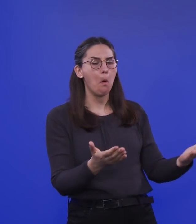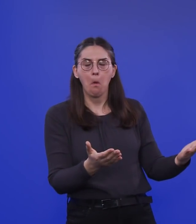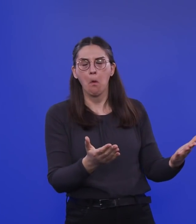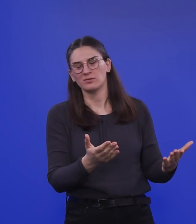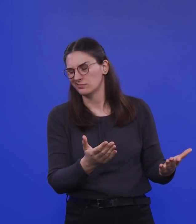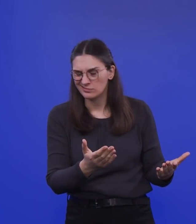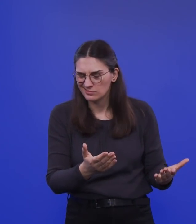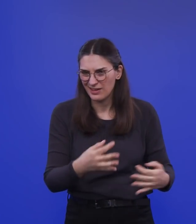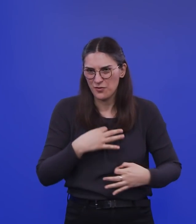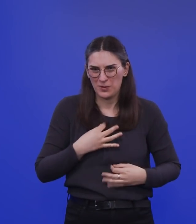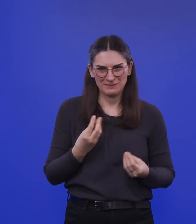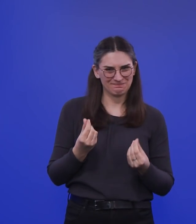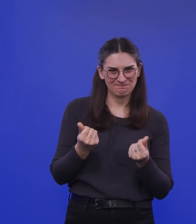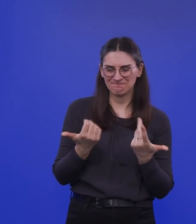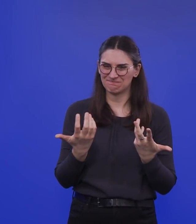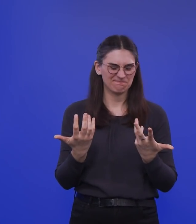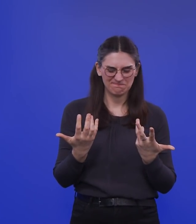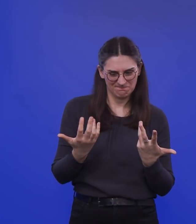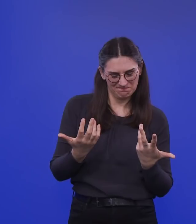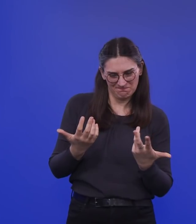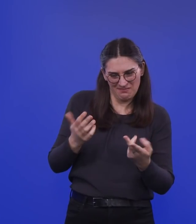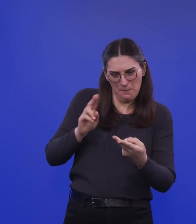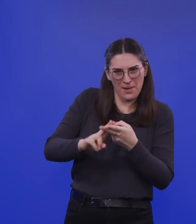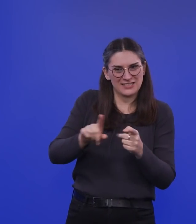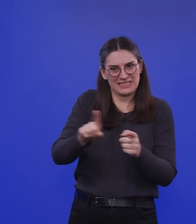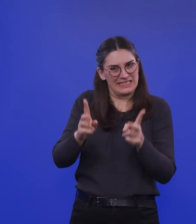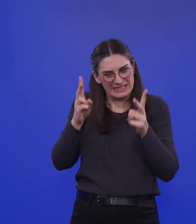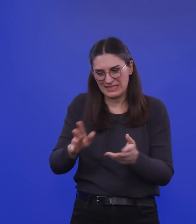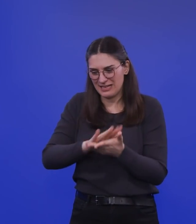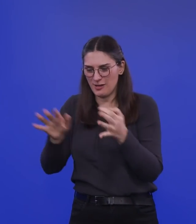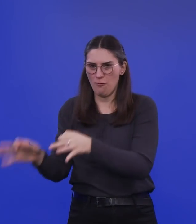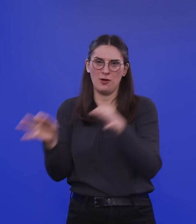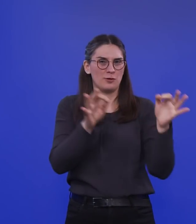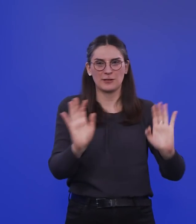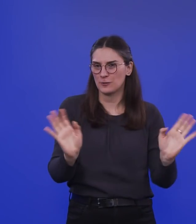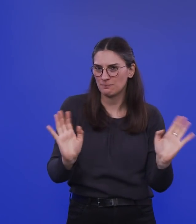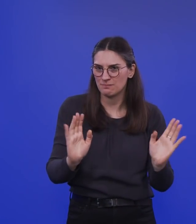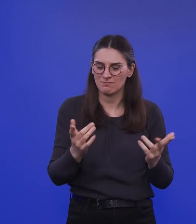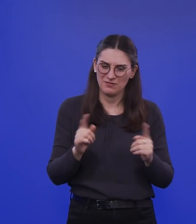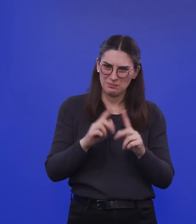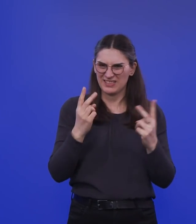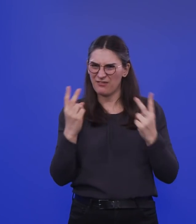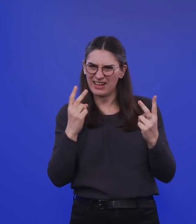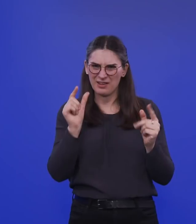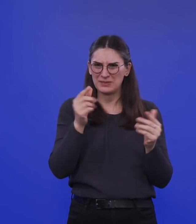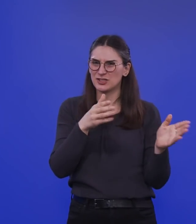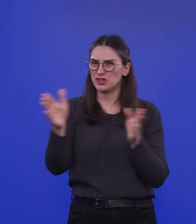nicht wirklich eine richtige Übertragungsleistung. Denn das hinkt ein bisschen. Wir haben inzwischen schon